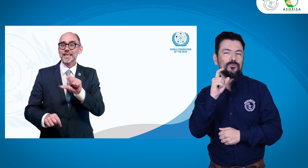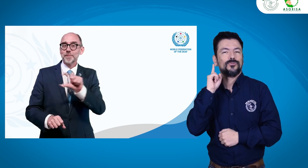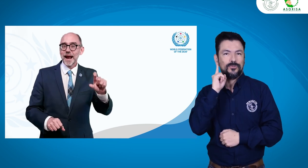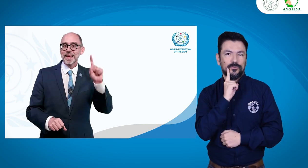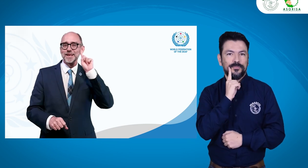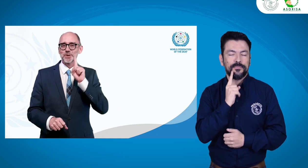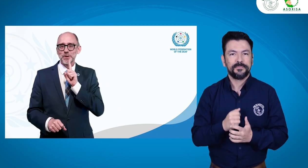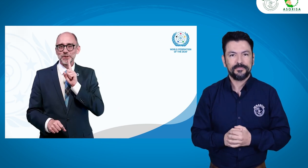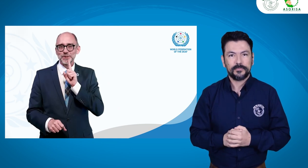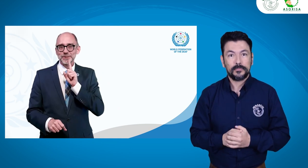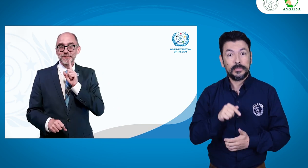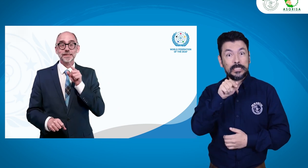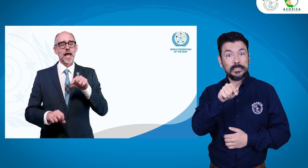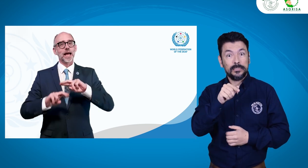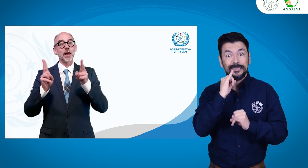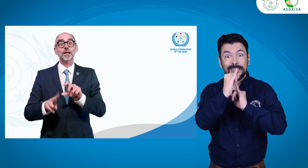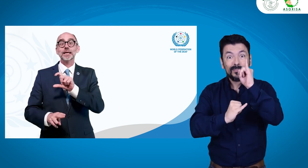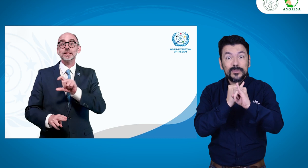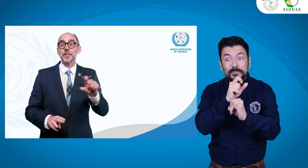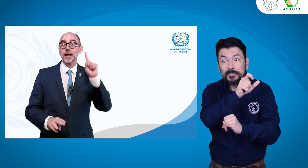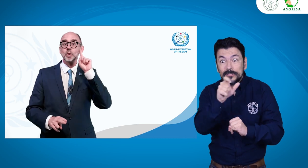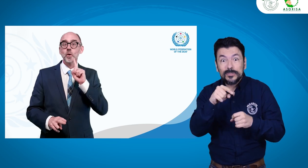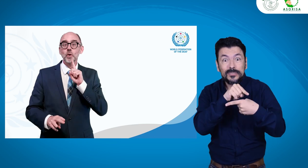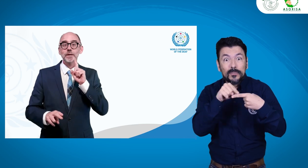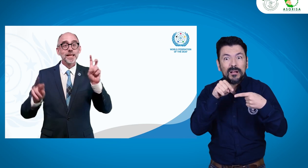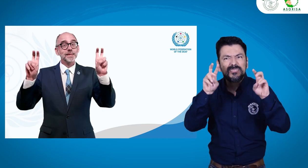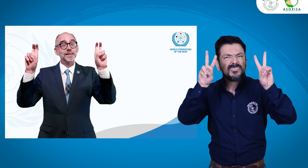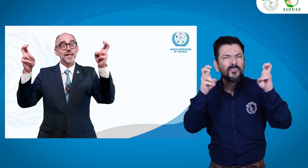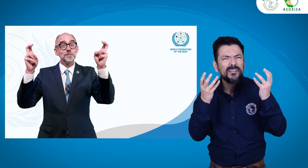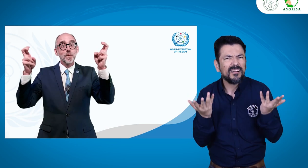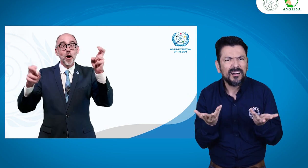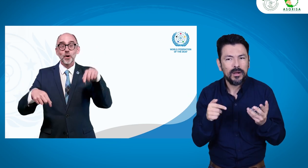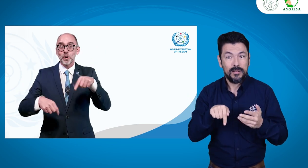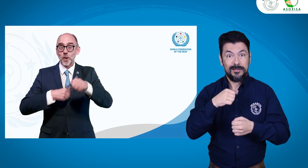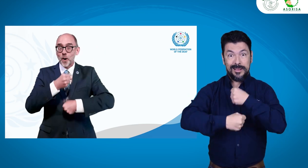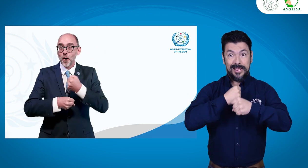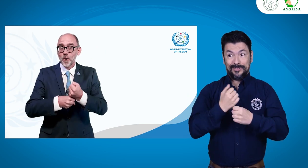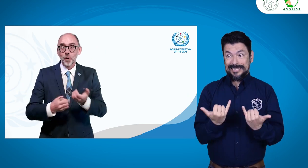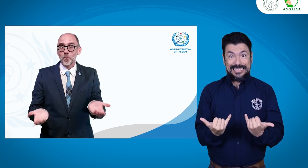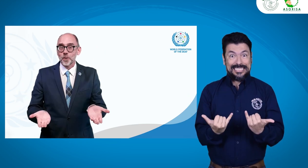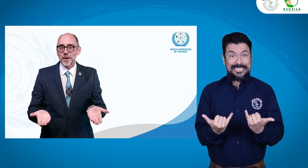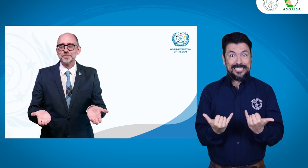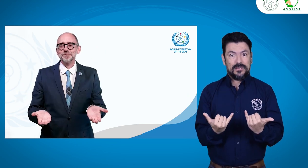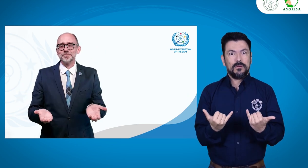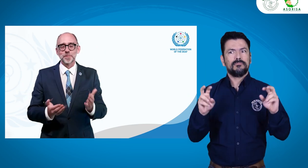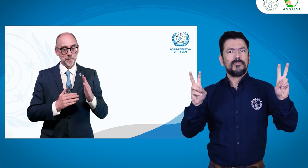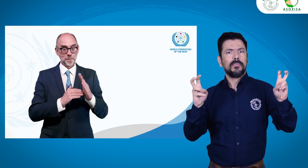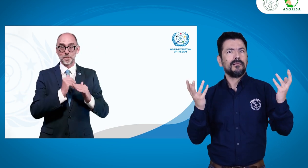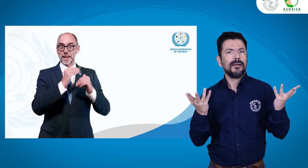Durante esta semana, a su vez estaremos celebrando la Semana Internacional de la Persona Sorda. Y el lema en el que